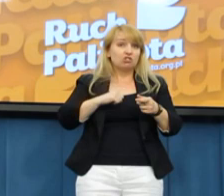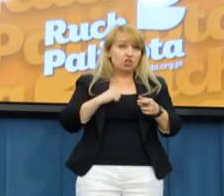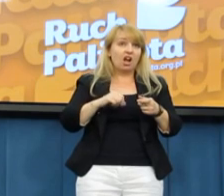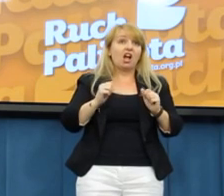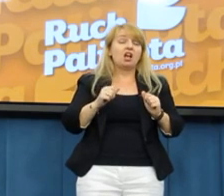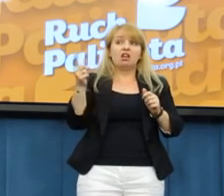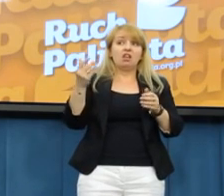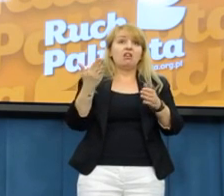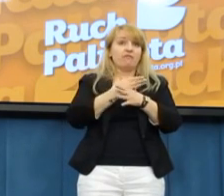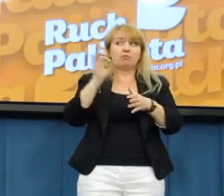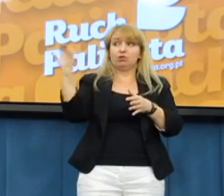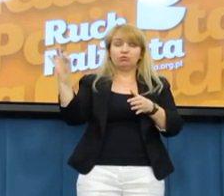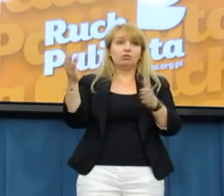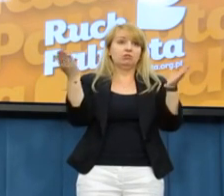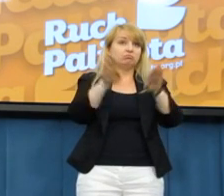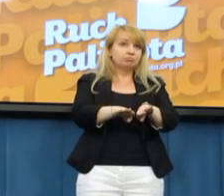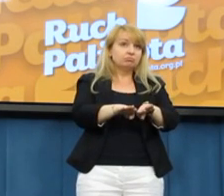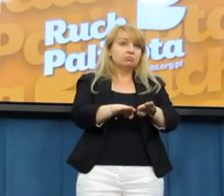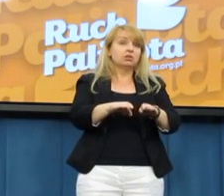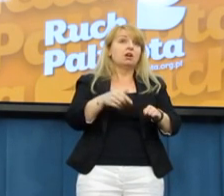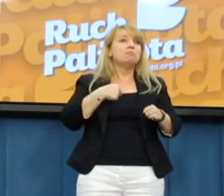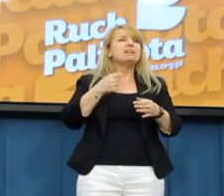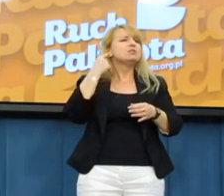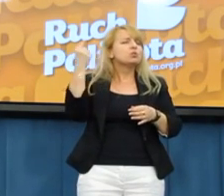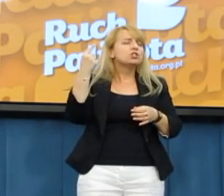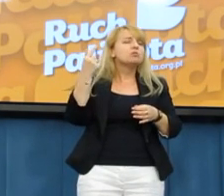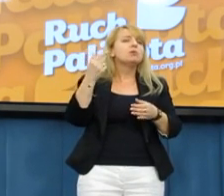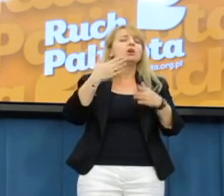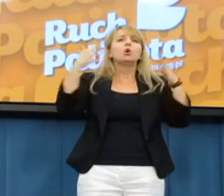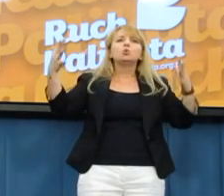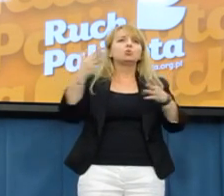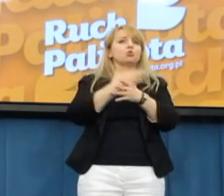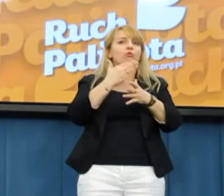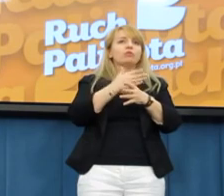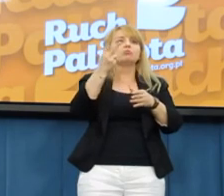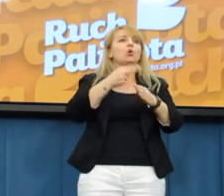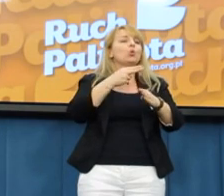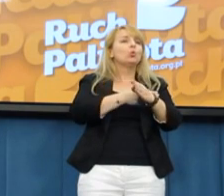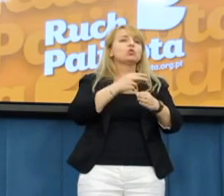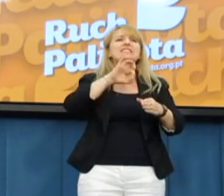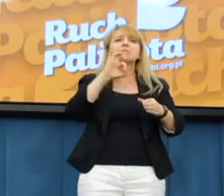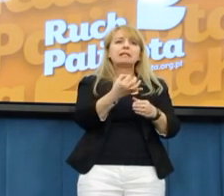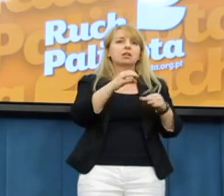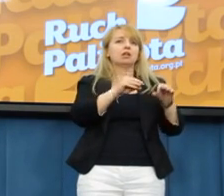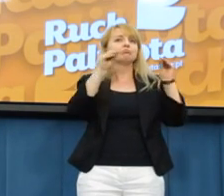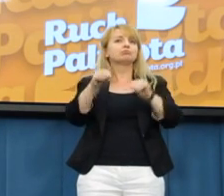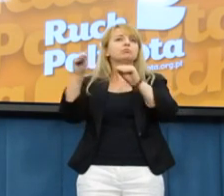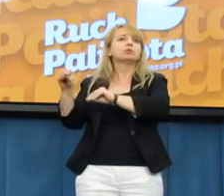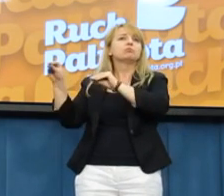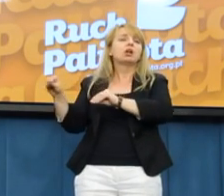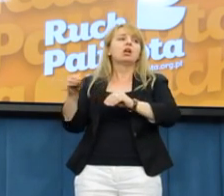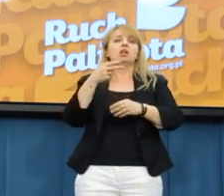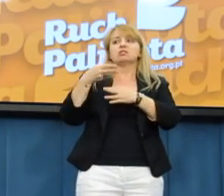NEXY to nie jest jedyny przypadek. Mamy mnóstwo tego typu złożenia od firm, które skarżą się, że urzędy w sposób arbitralny wydłużają terminy zwrotu podatków VAT